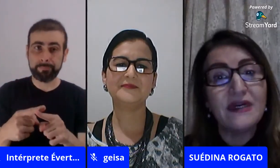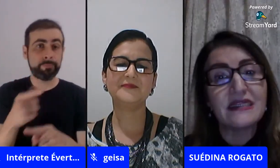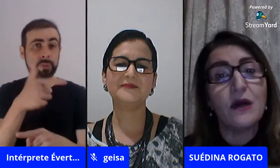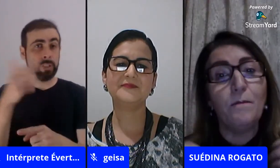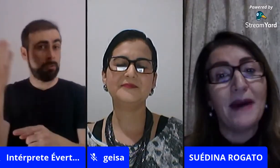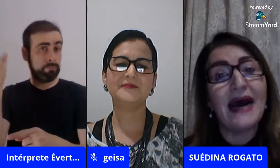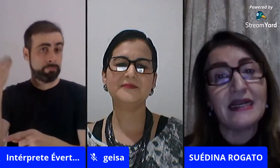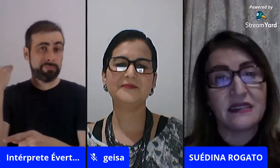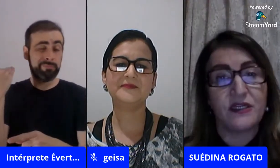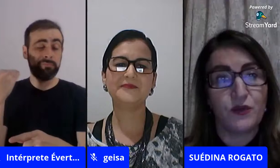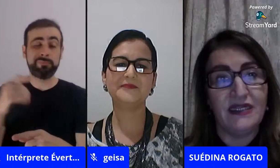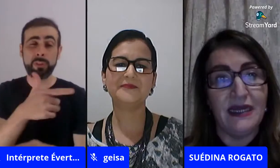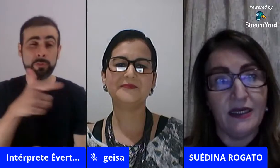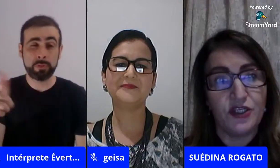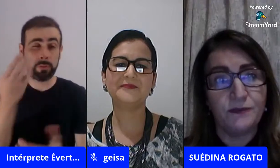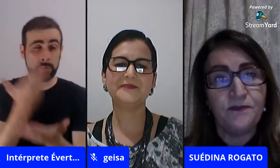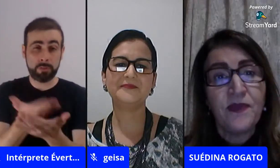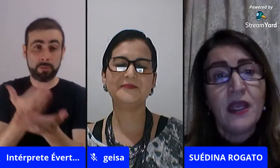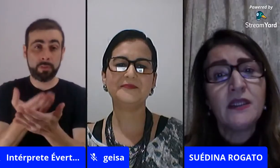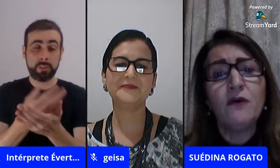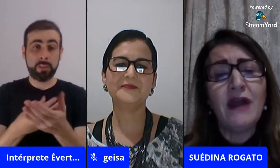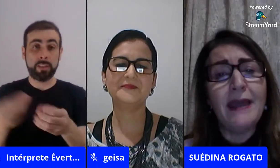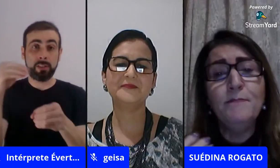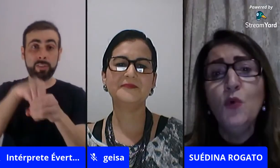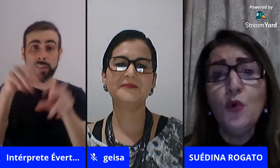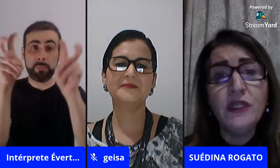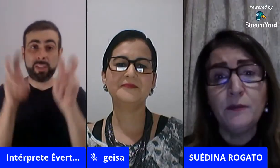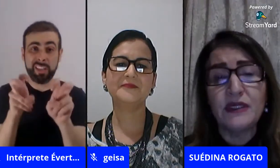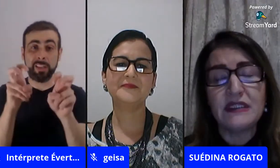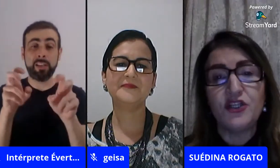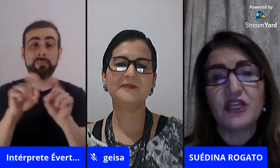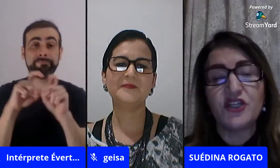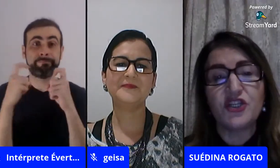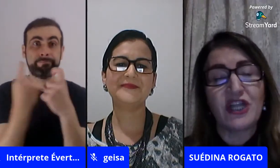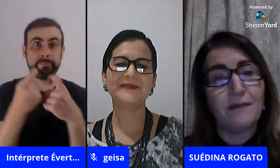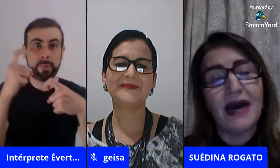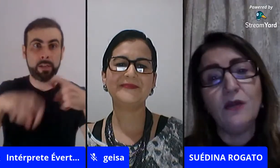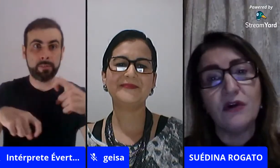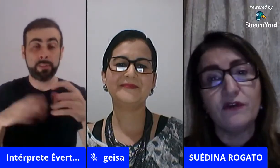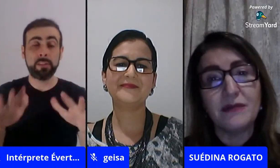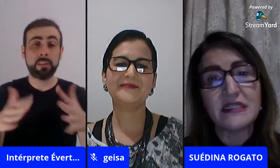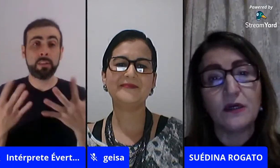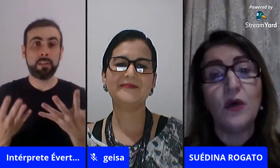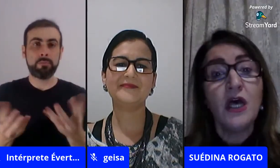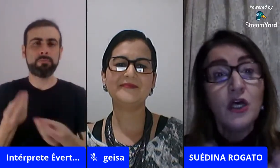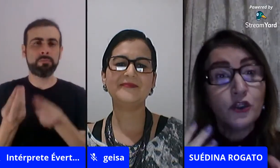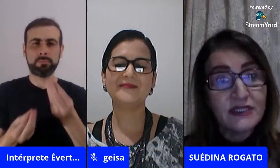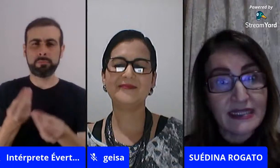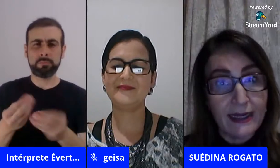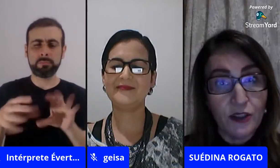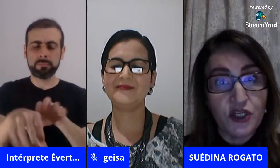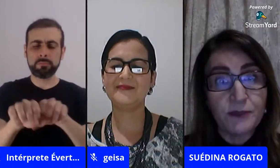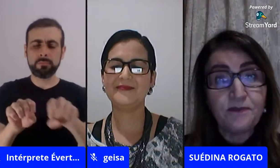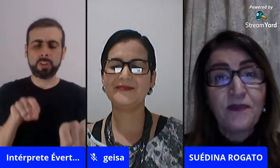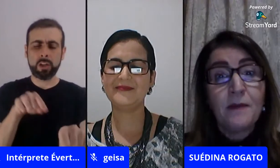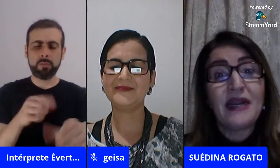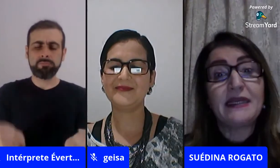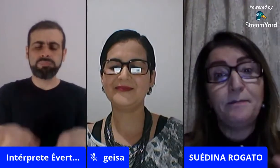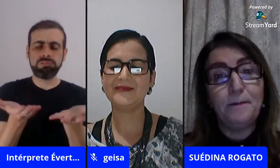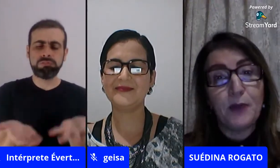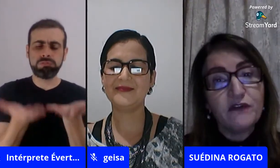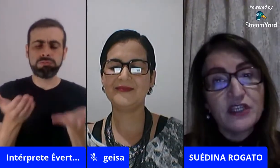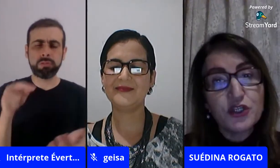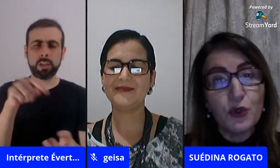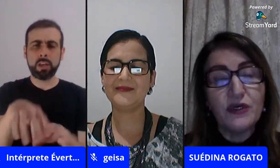uma boa educação para a sexualidade. Então, é muito importante que a gente trabalhe com a formação docente